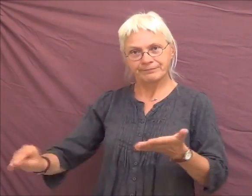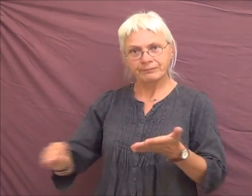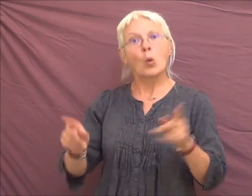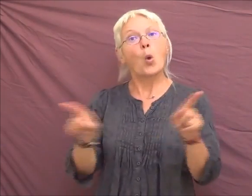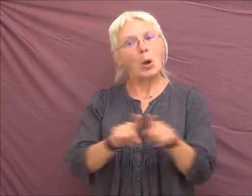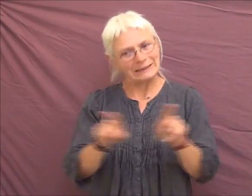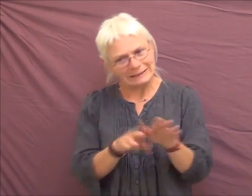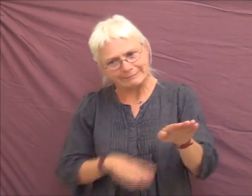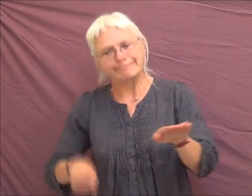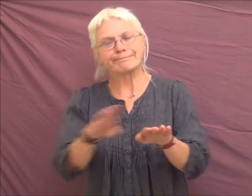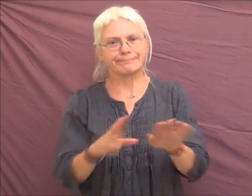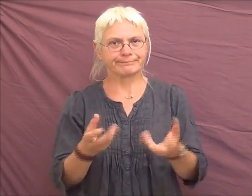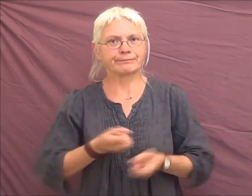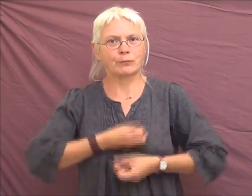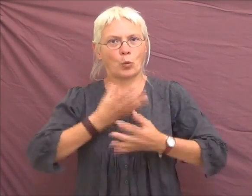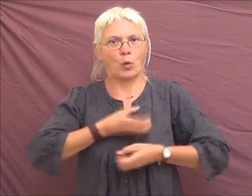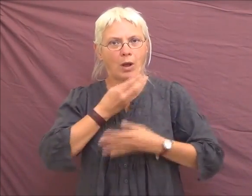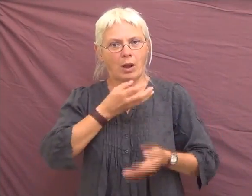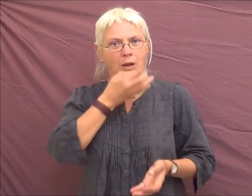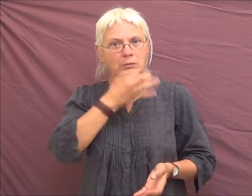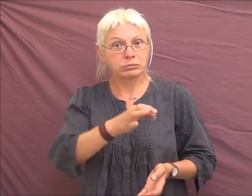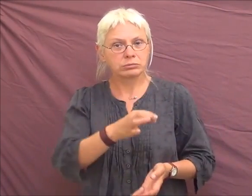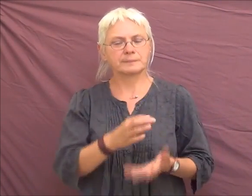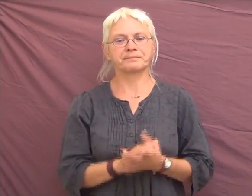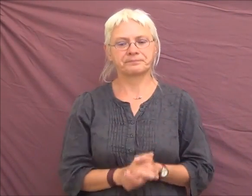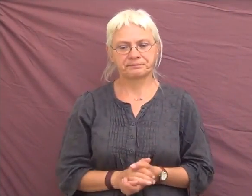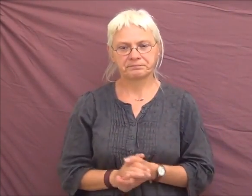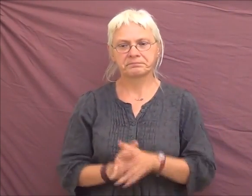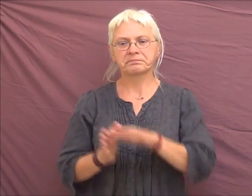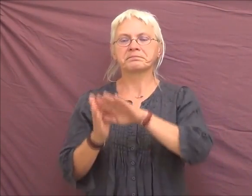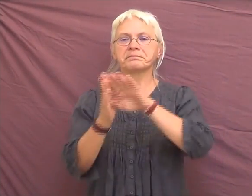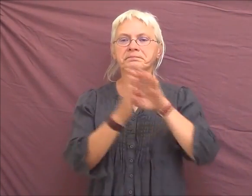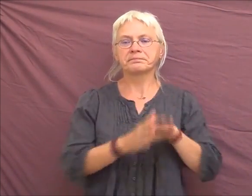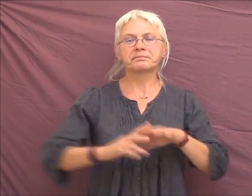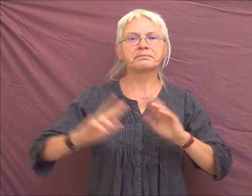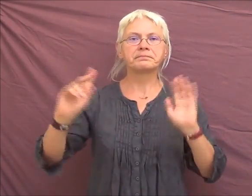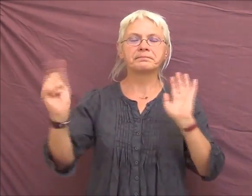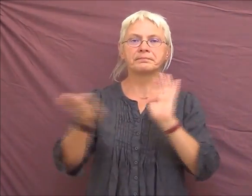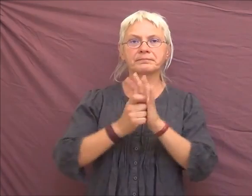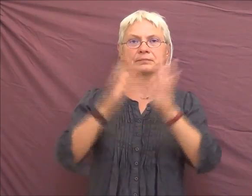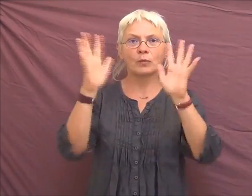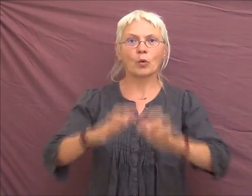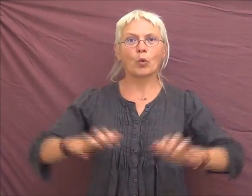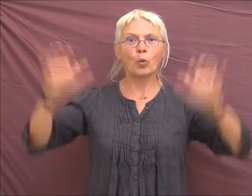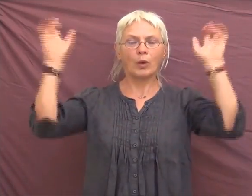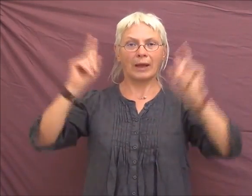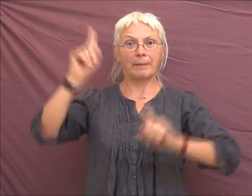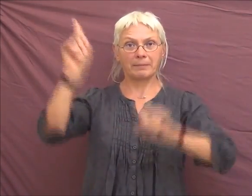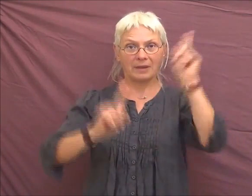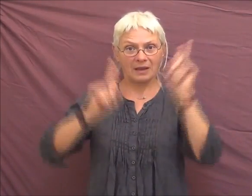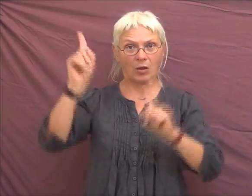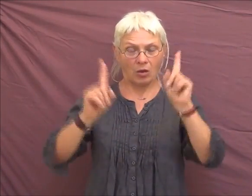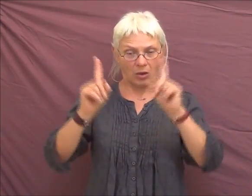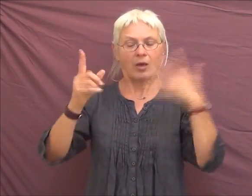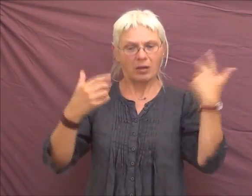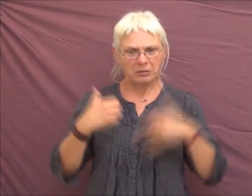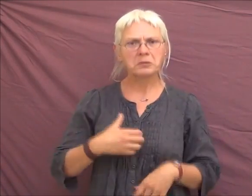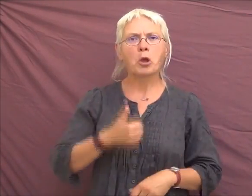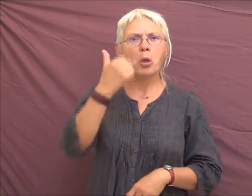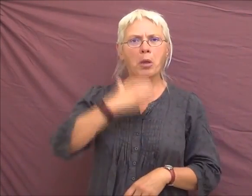il a de l'oral aussi, derrière. Ensuite, on arrive au congrès de Milan. Et l'abbé Tara